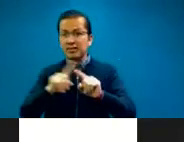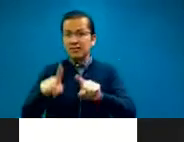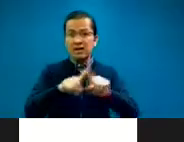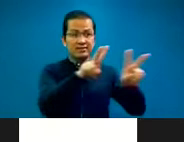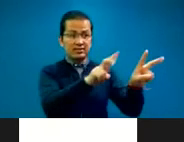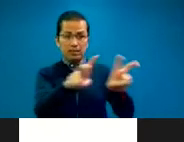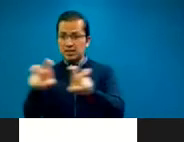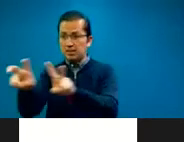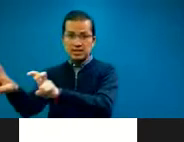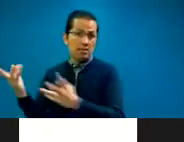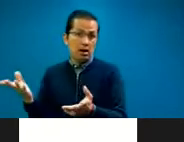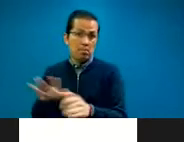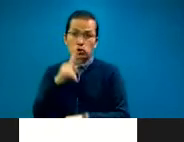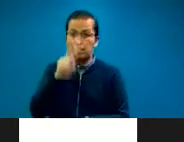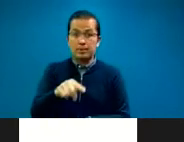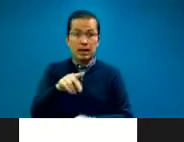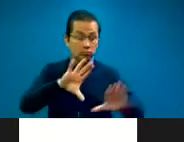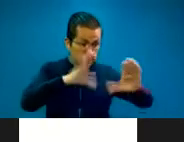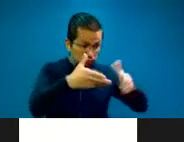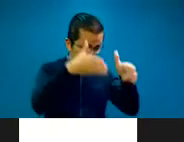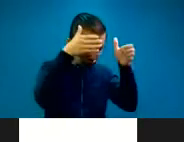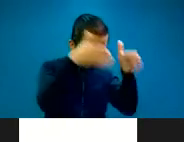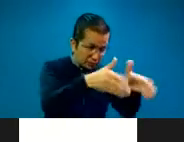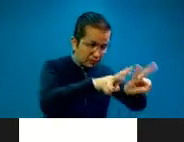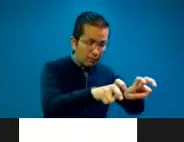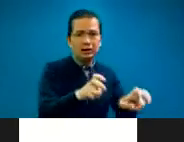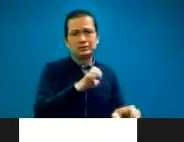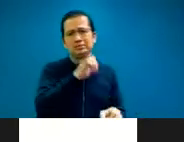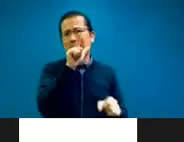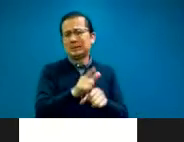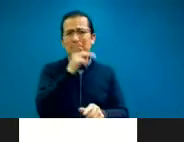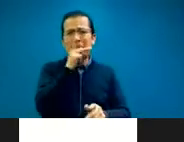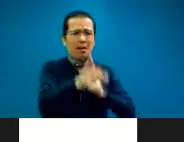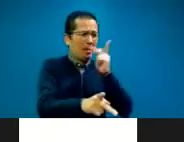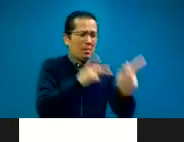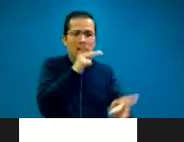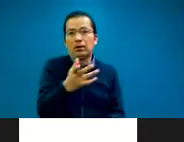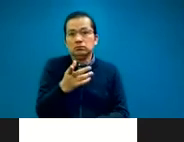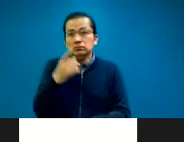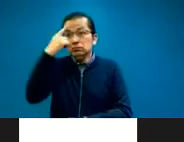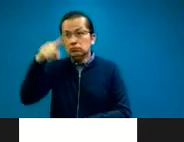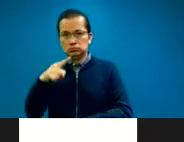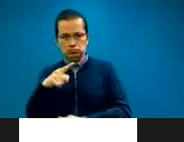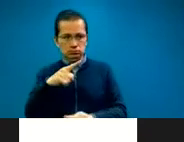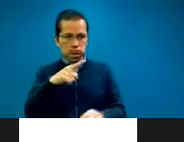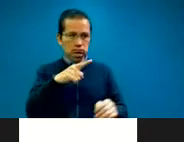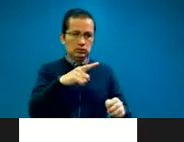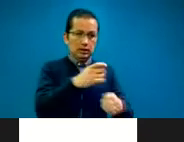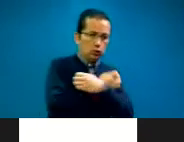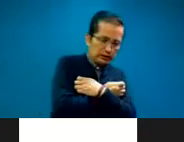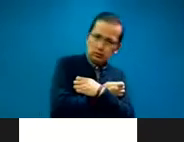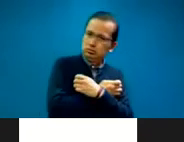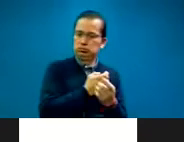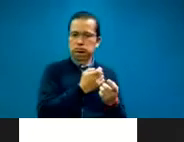especializado. Claro. Que cambia bastante. Entonces en el área médica es un vocabulario, en la educación es algo diferente.